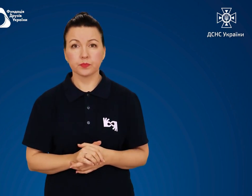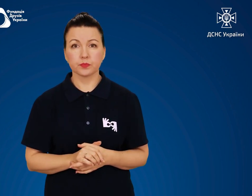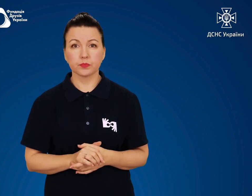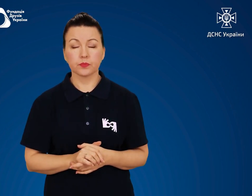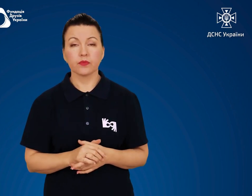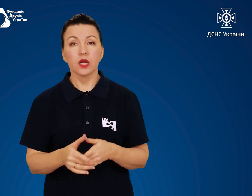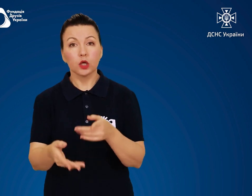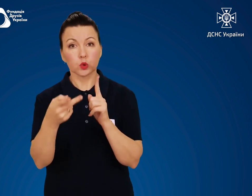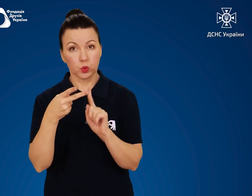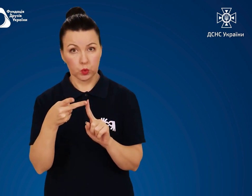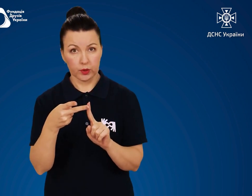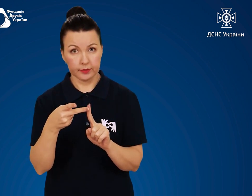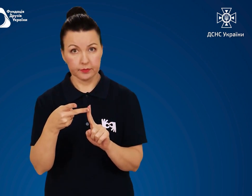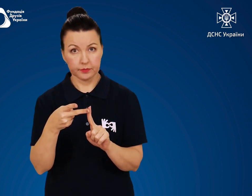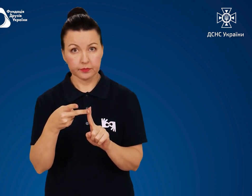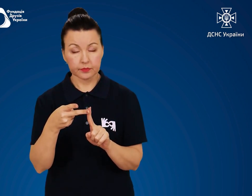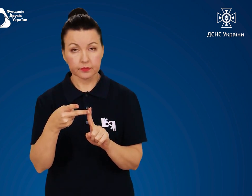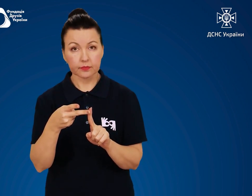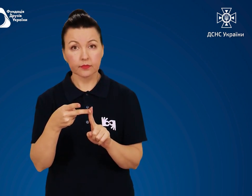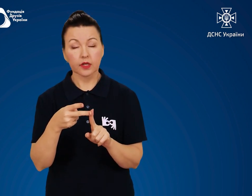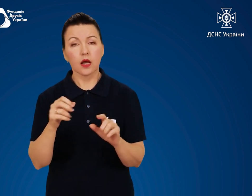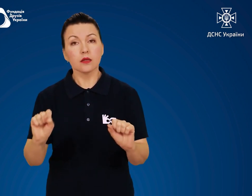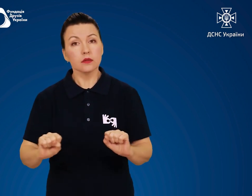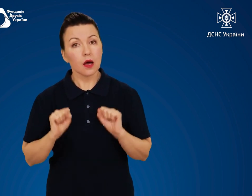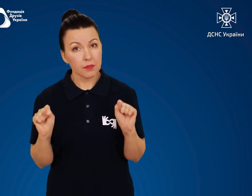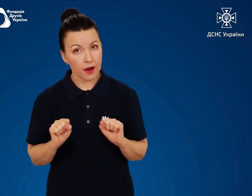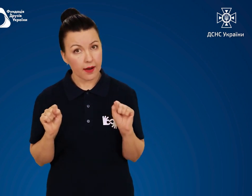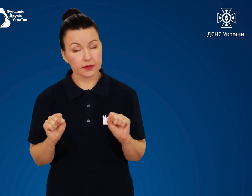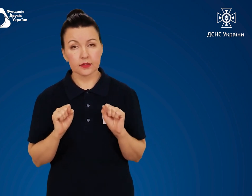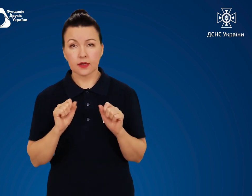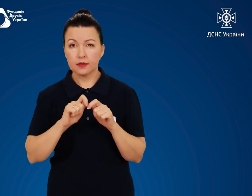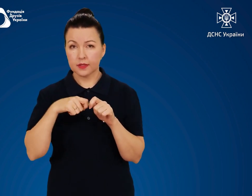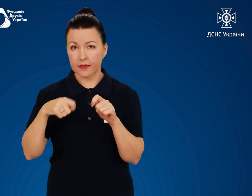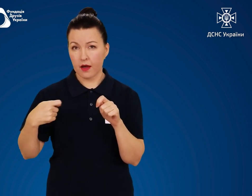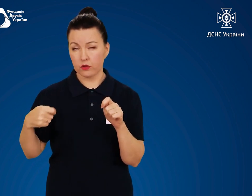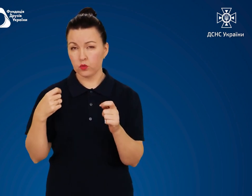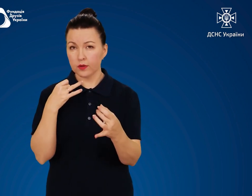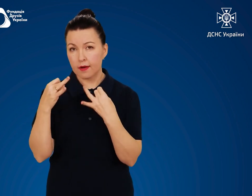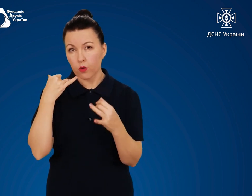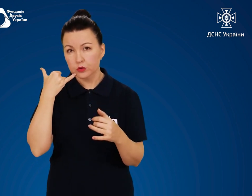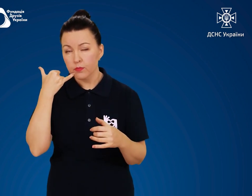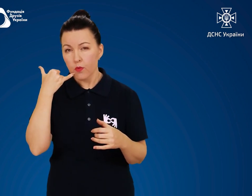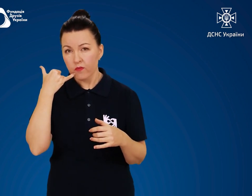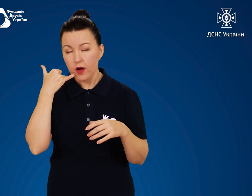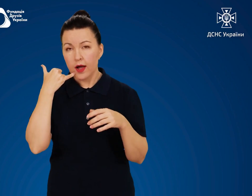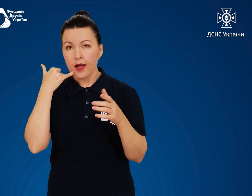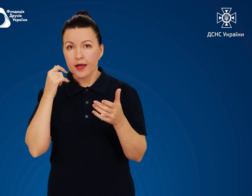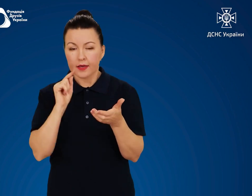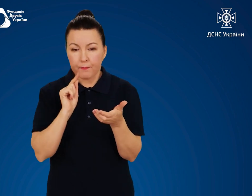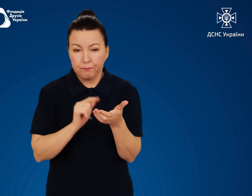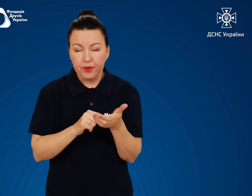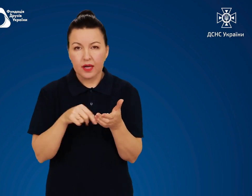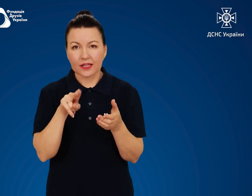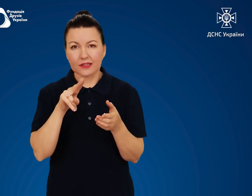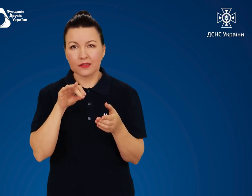Друге Намагайтеся затягнути розмову та записати її на